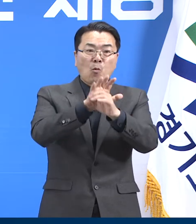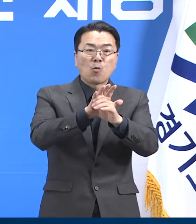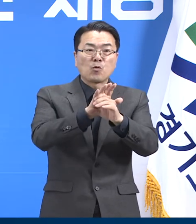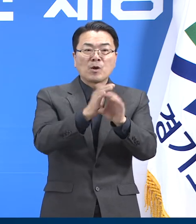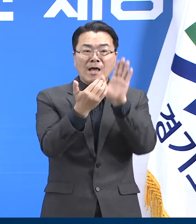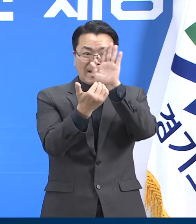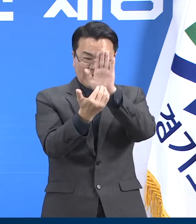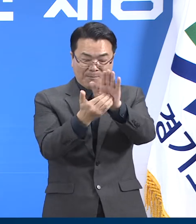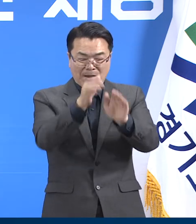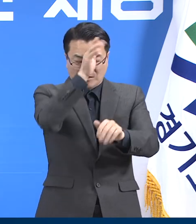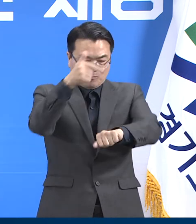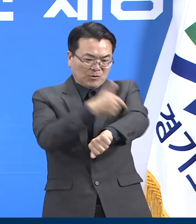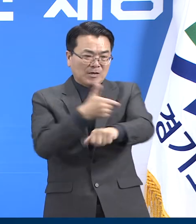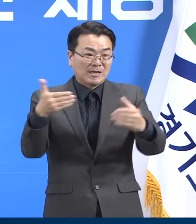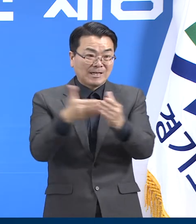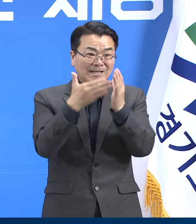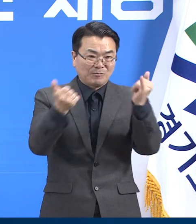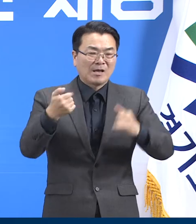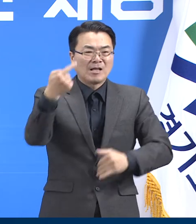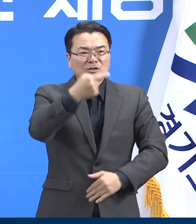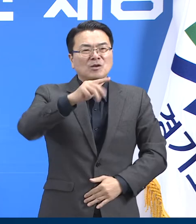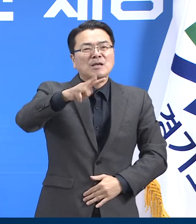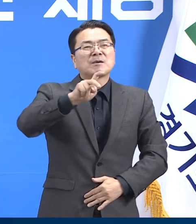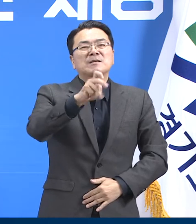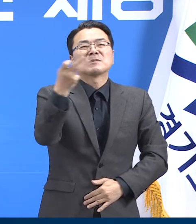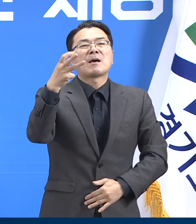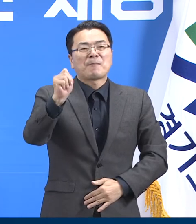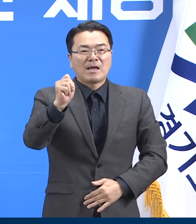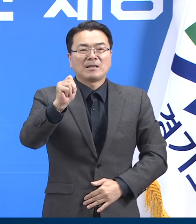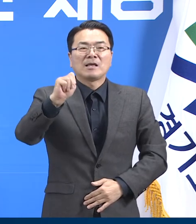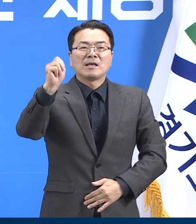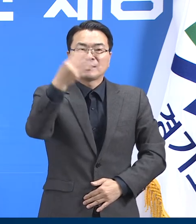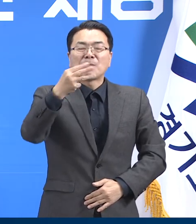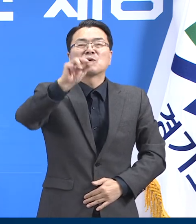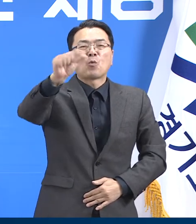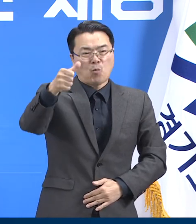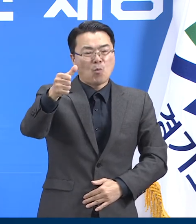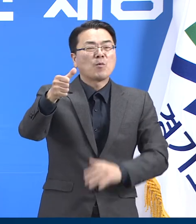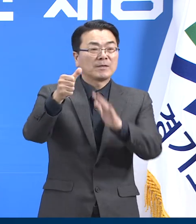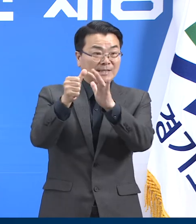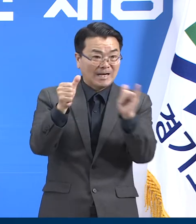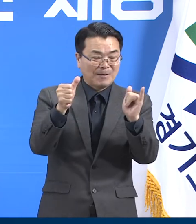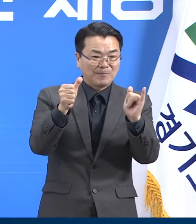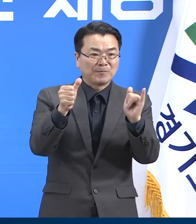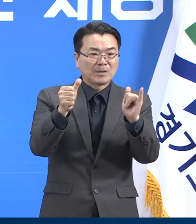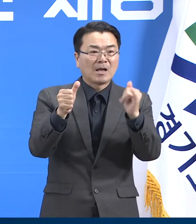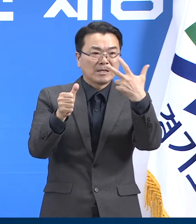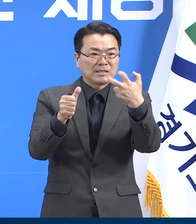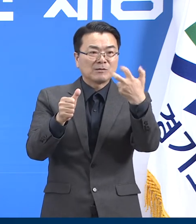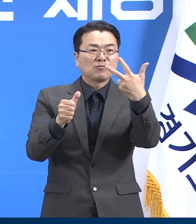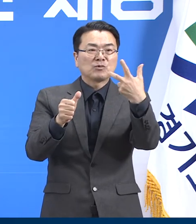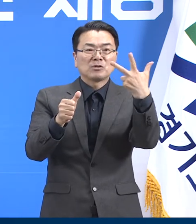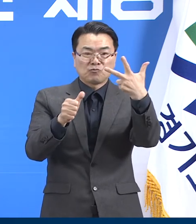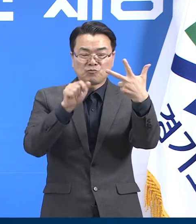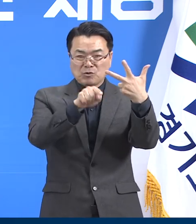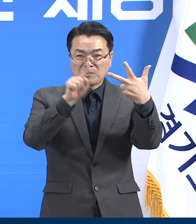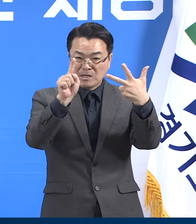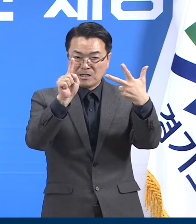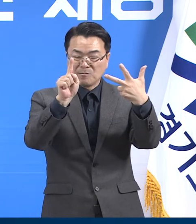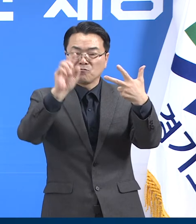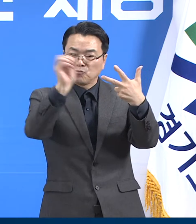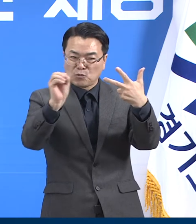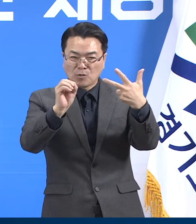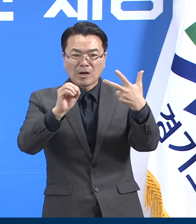완료한 사람은 총 1,013만 3,504명으로 경기도 인구 대비 76.1%에 해당합니다.